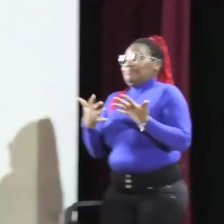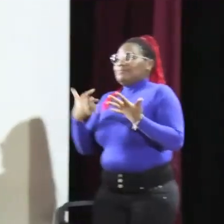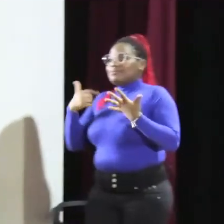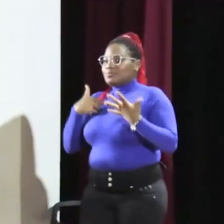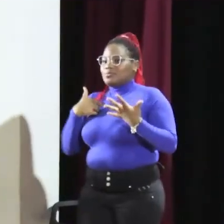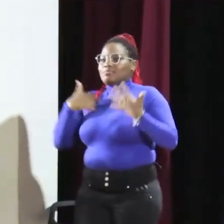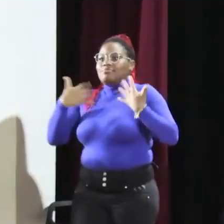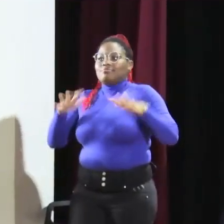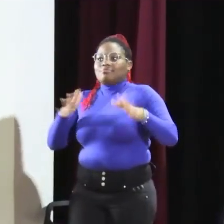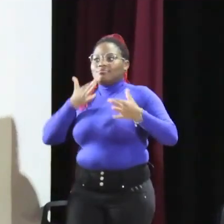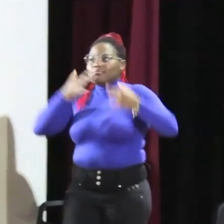Daniela.